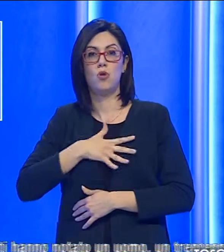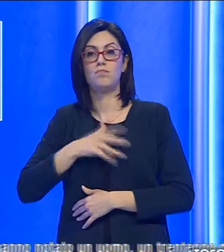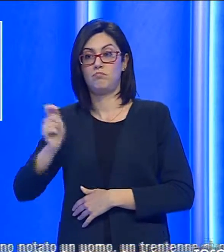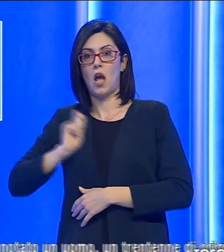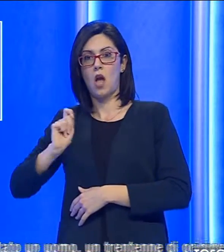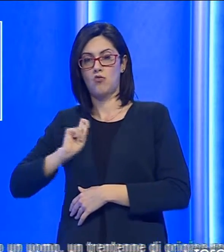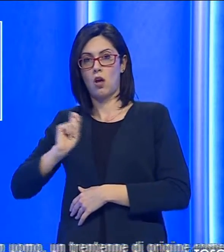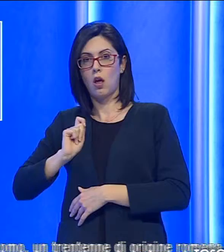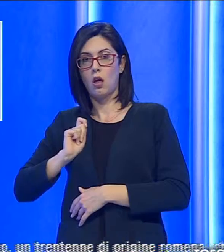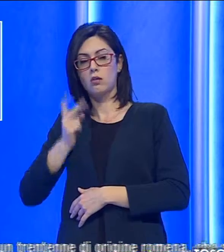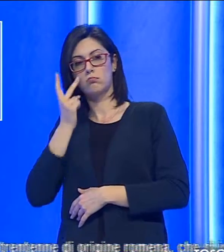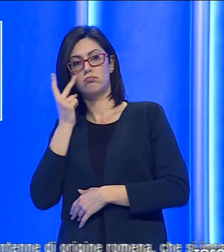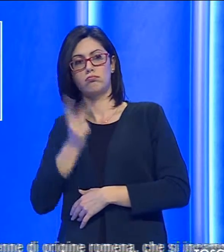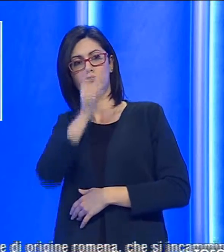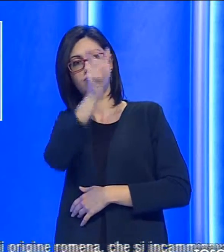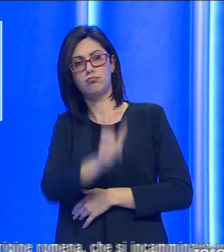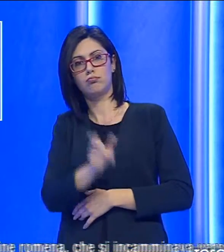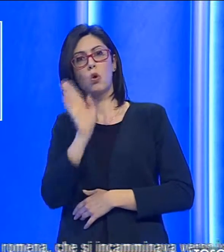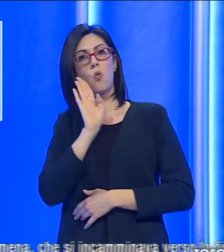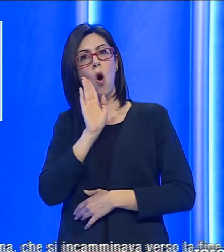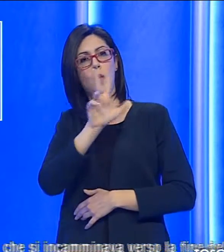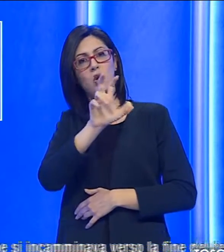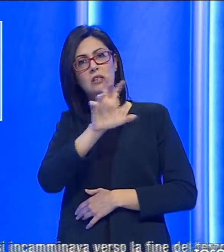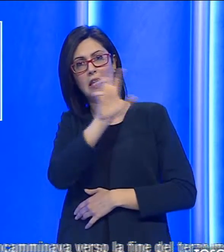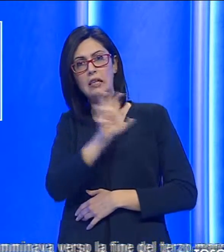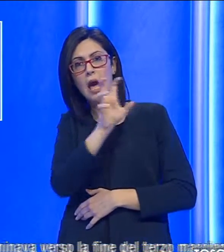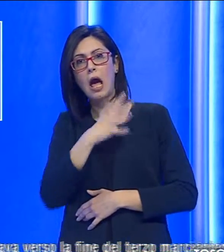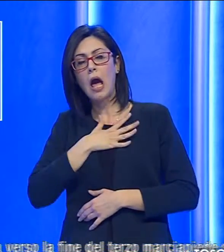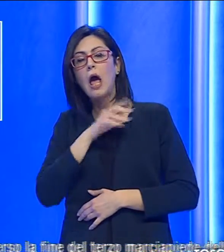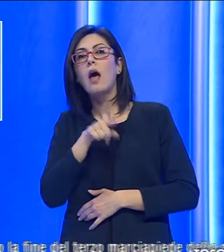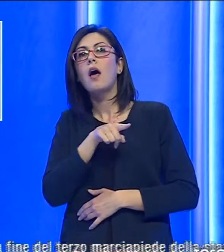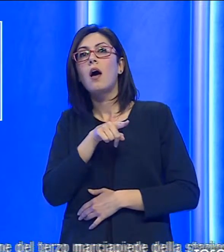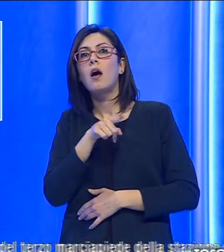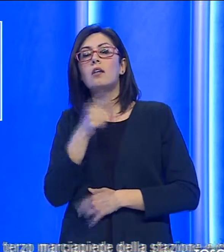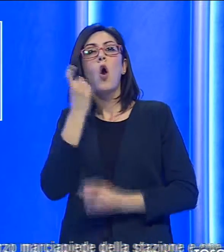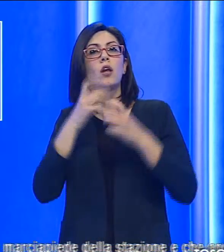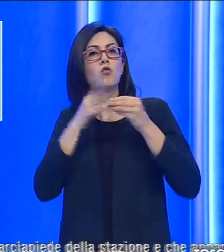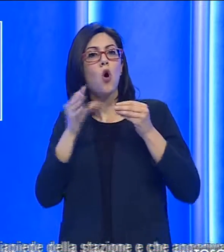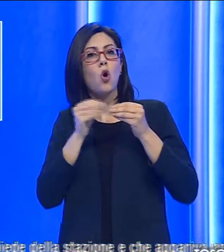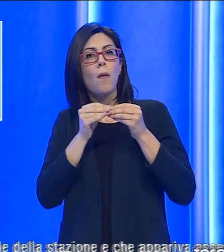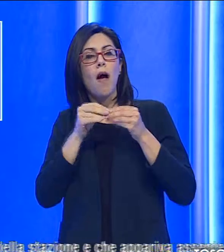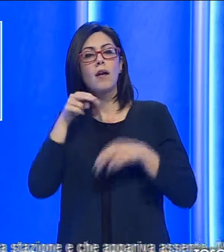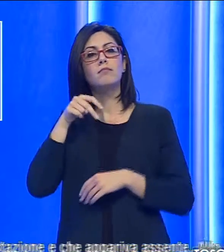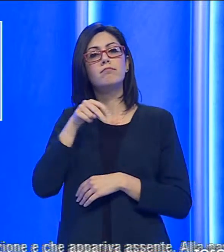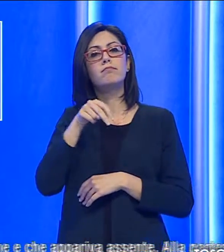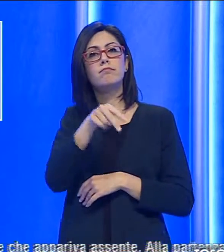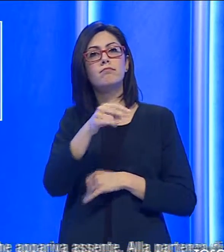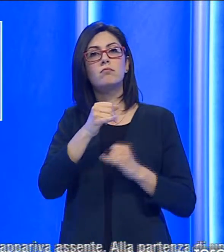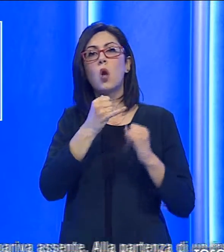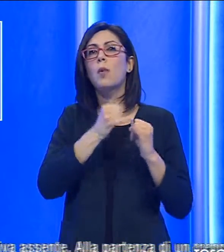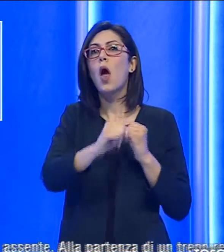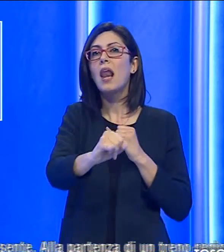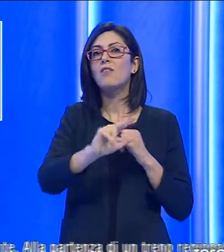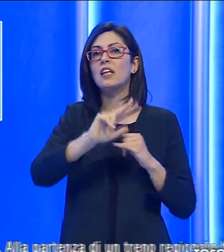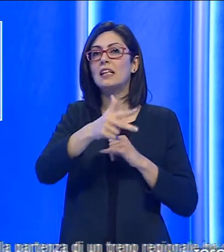agenti hanno notato un uomo, un trentenne di origine romena che si incamminava verso la fine del